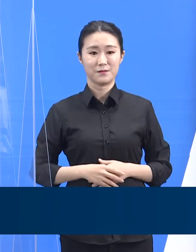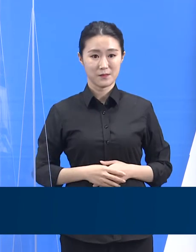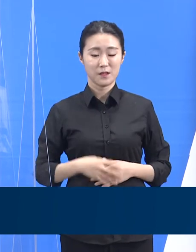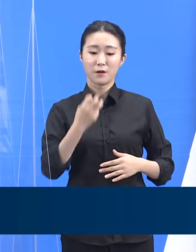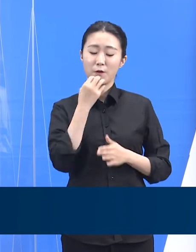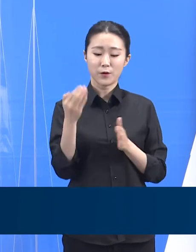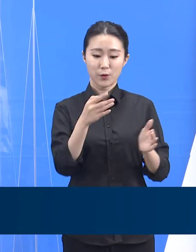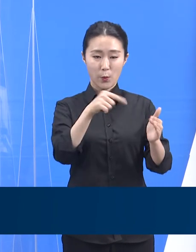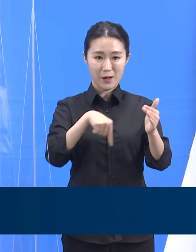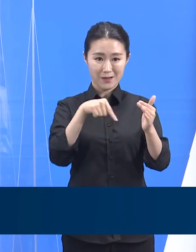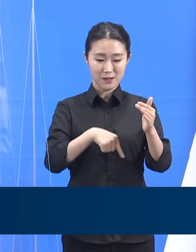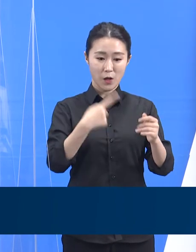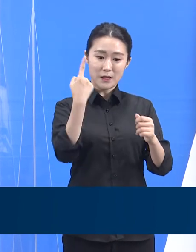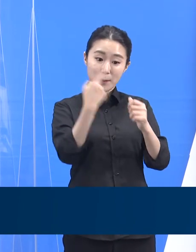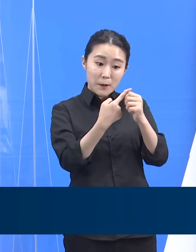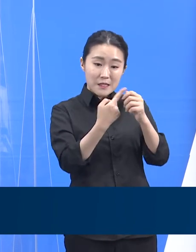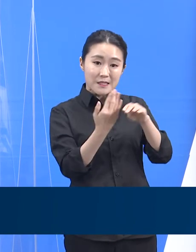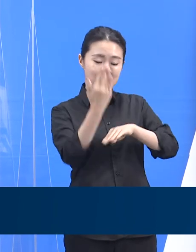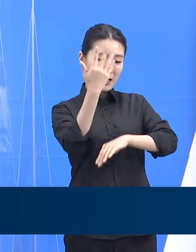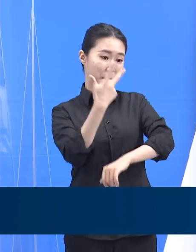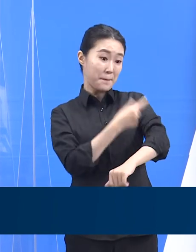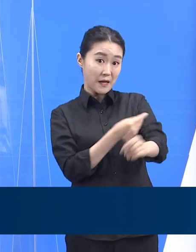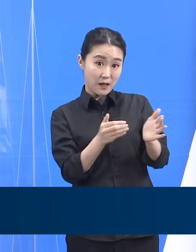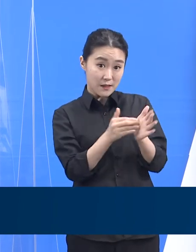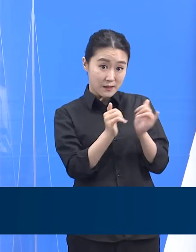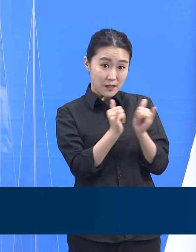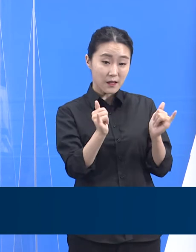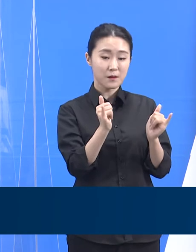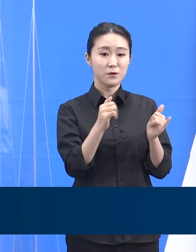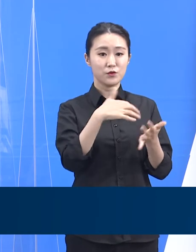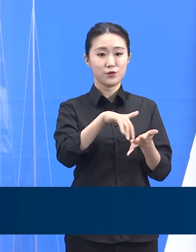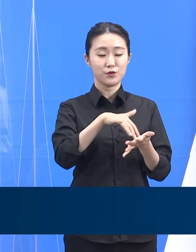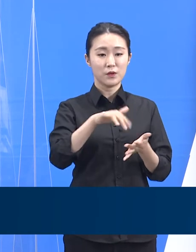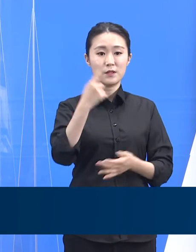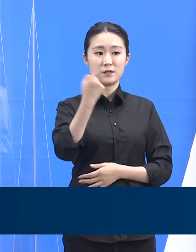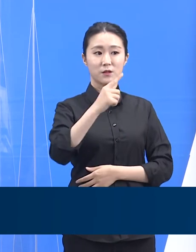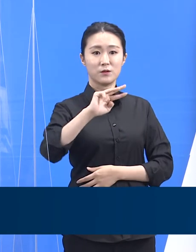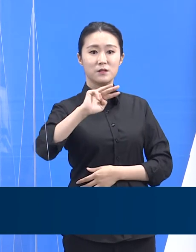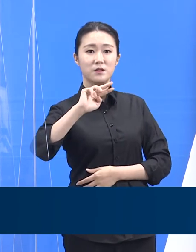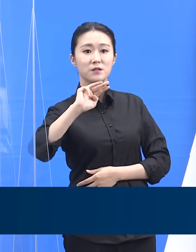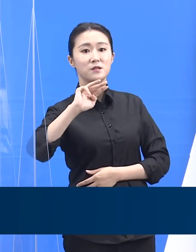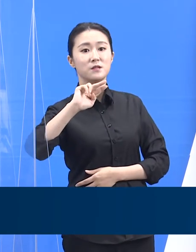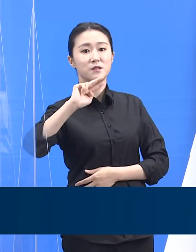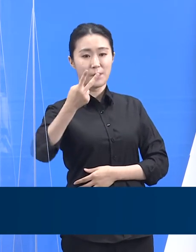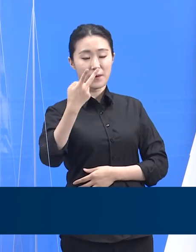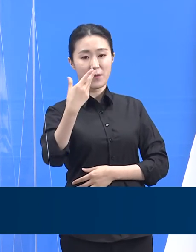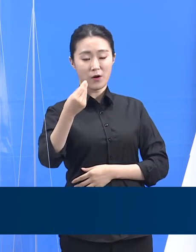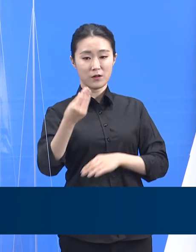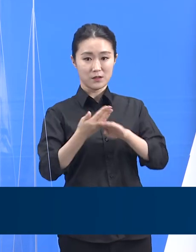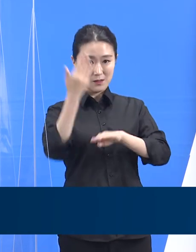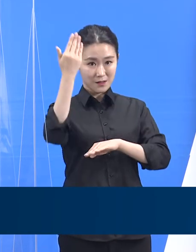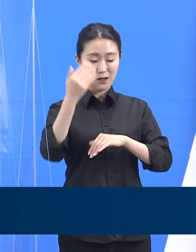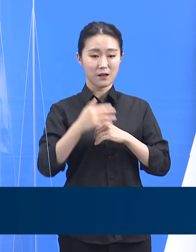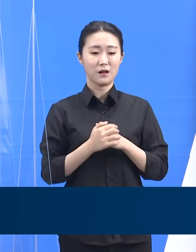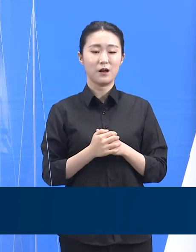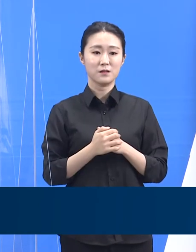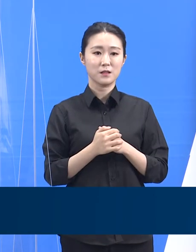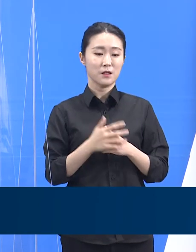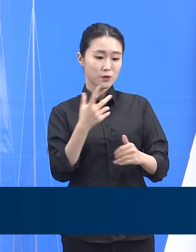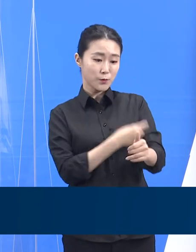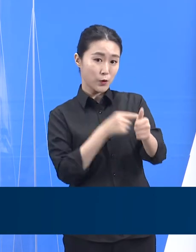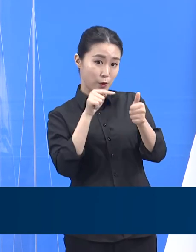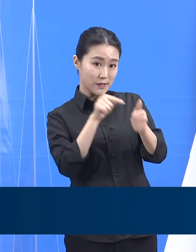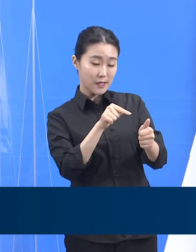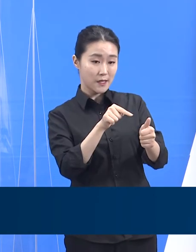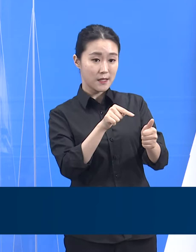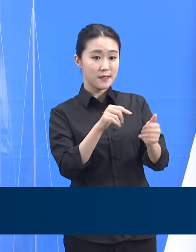사람은 총 424,296명으로 접종 대상자의 71.6%, 경기도 인구